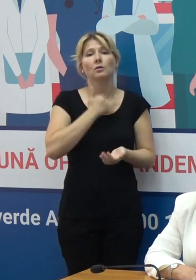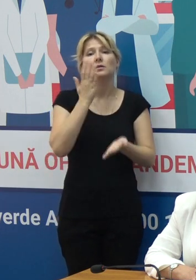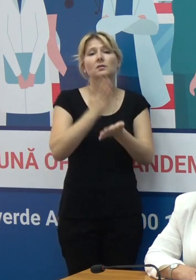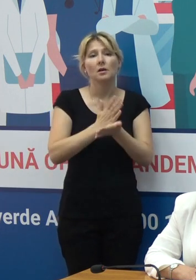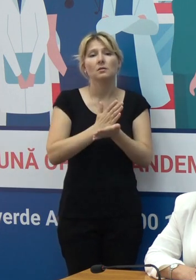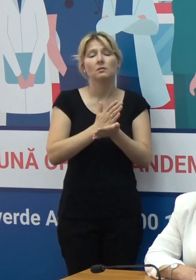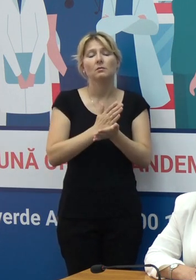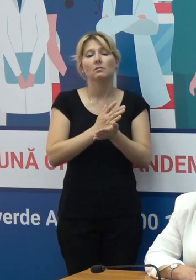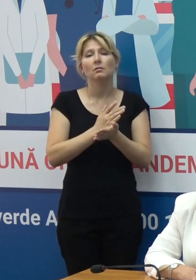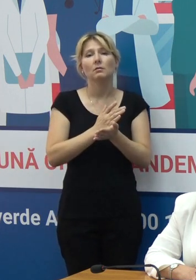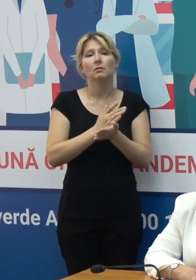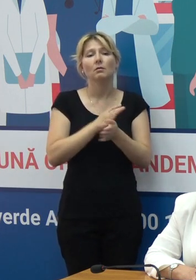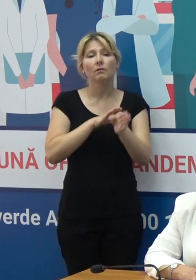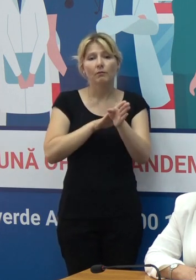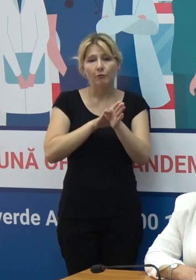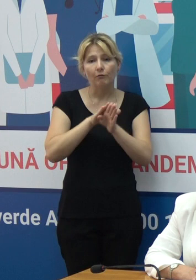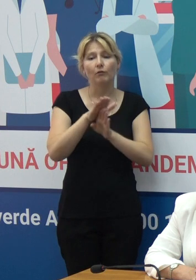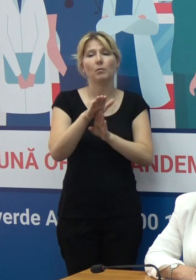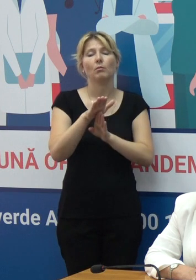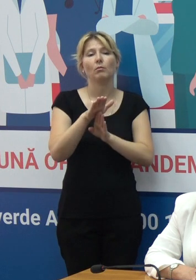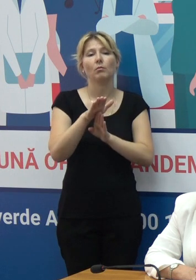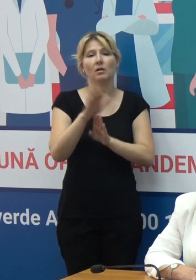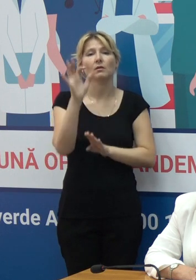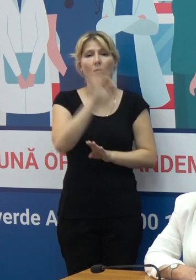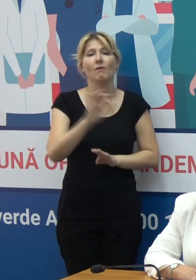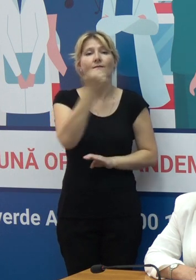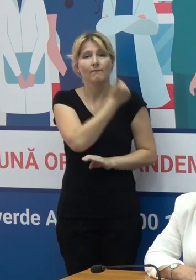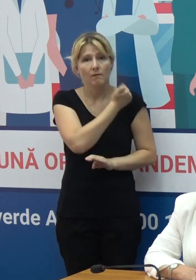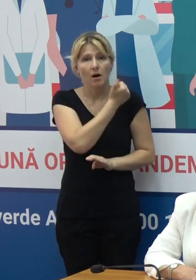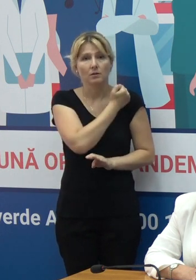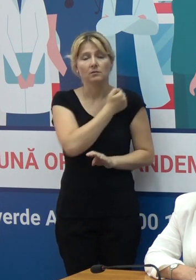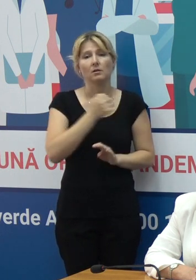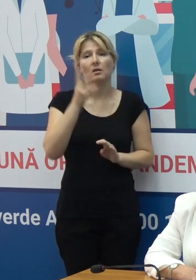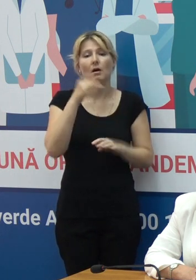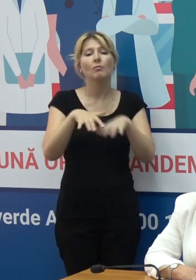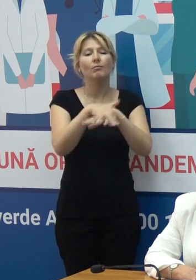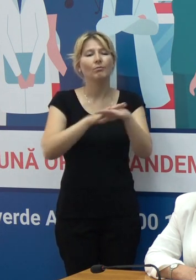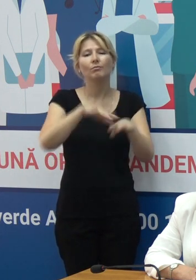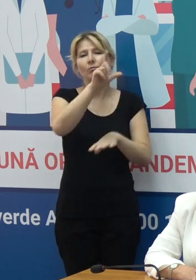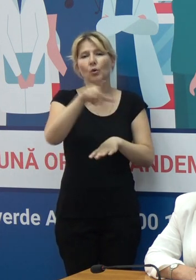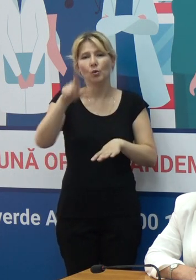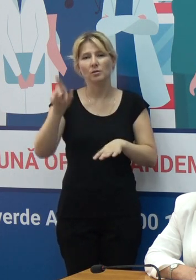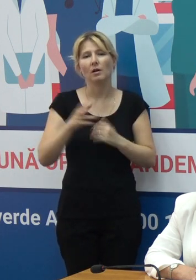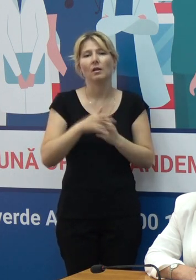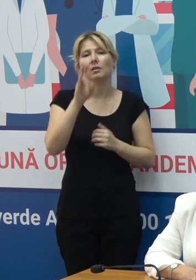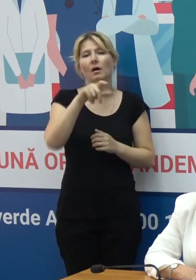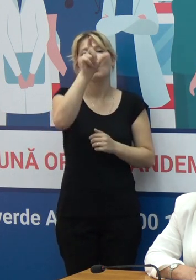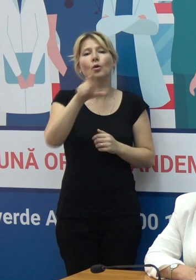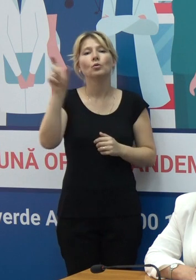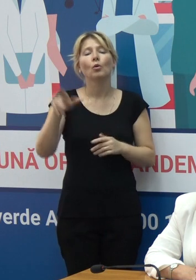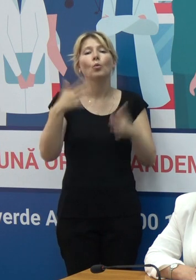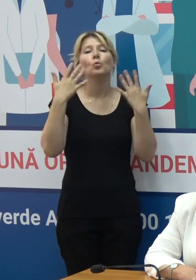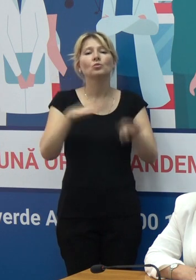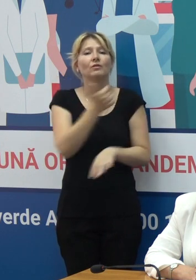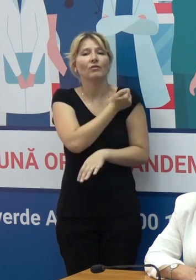o acoperire vaccinală, mă refer la populația generală, mă refer la persoanele care sunt